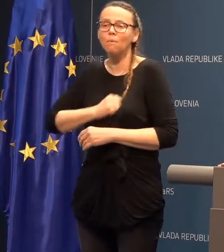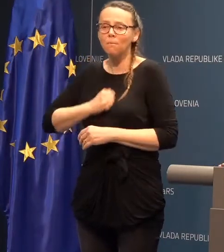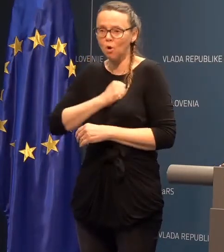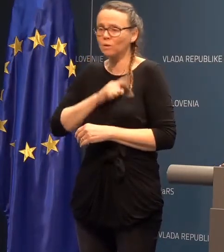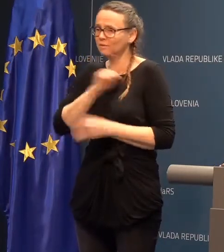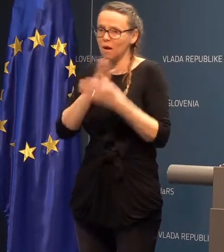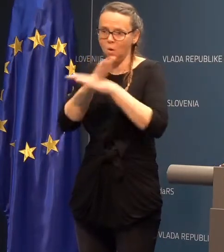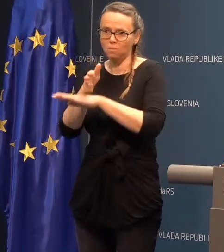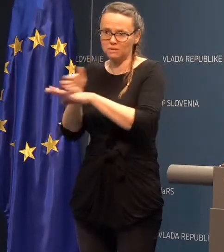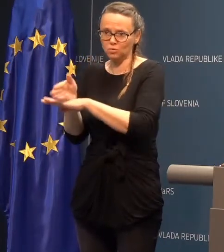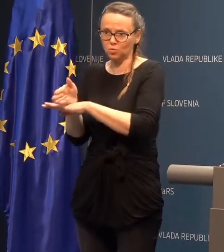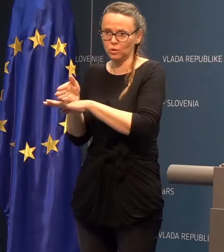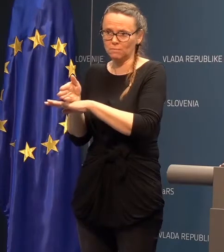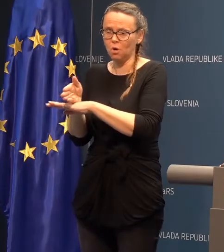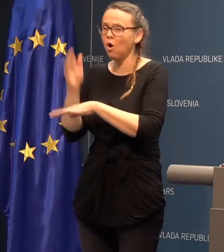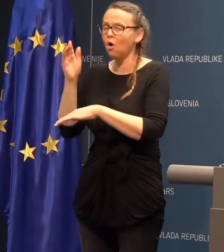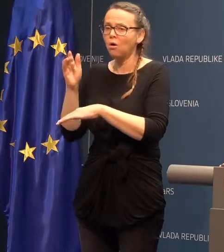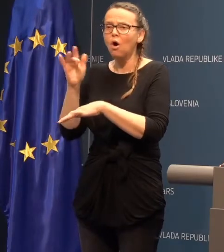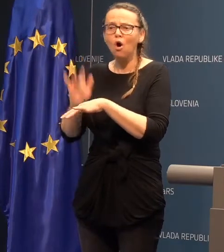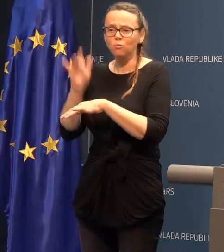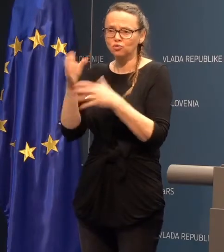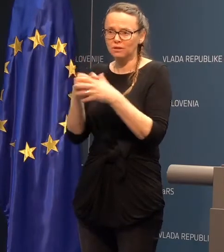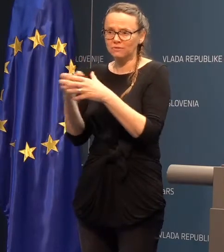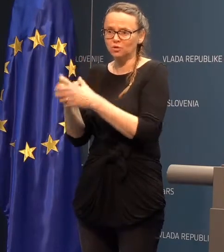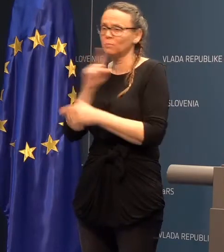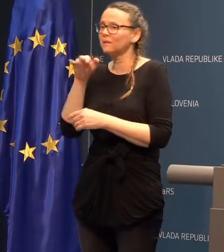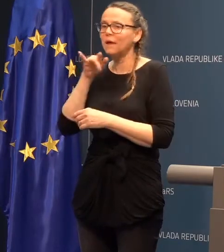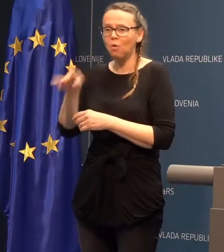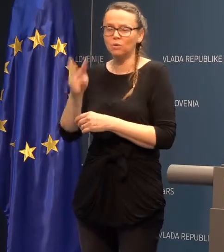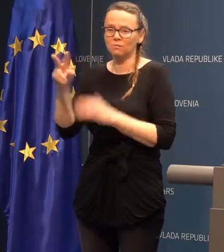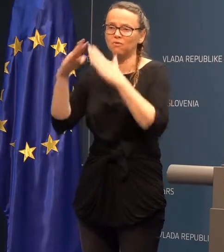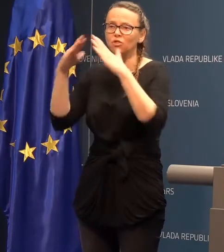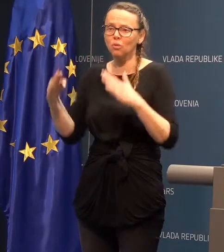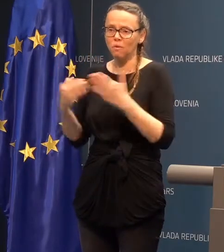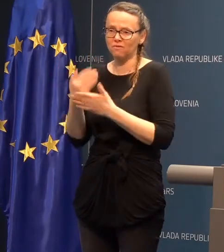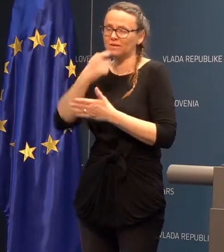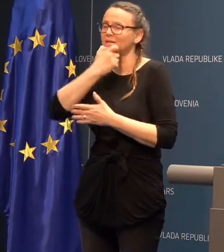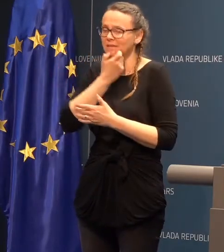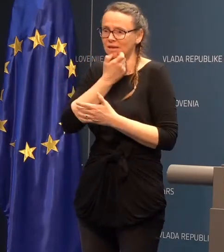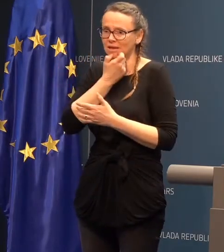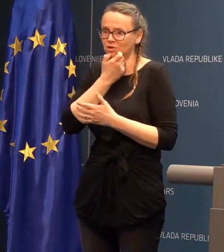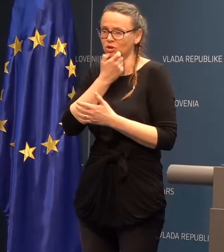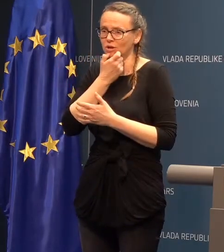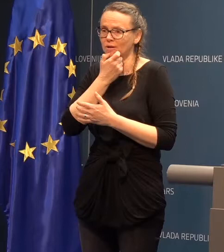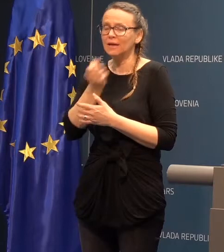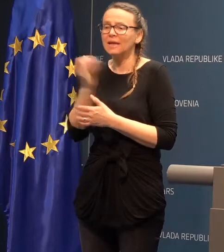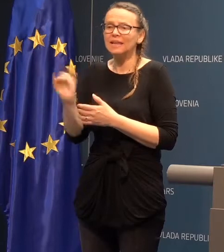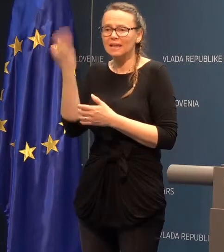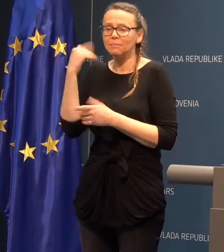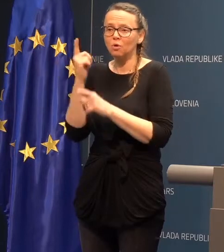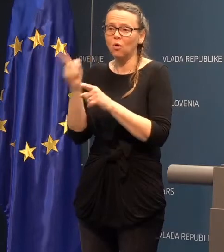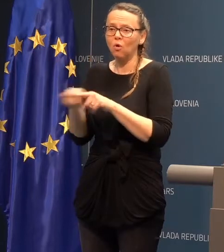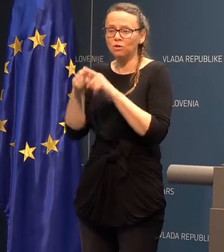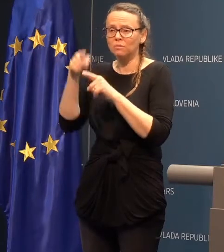ne obiskujemo občutljivih skupaj, ne bodimo v domove za ustarele, kjer je bilo, kot mi je znamo, čud je